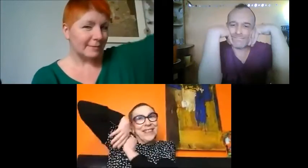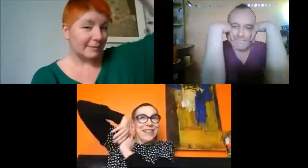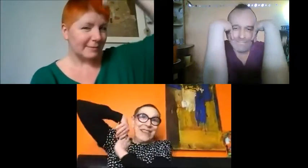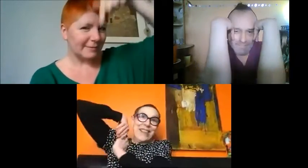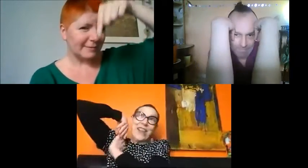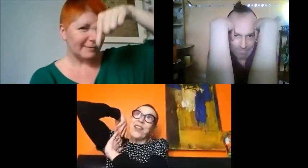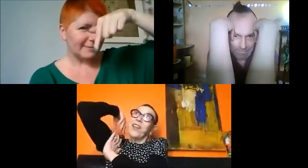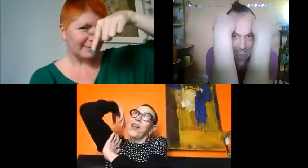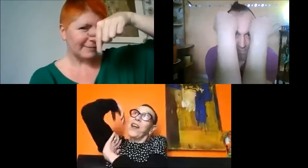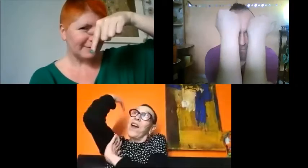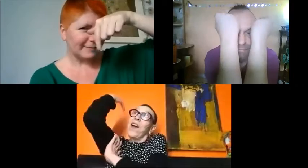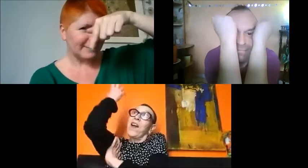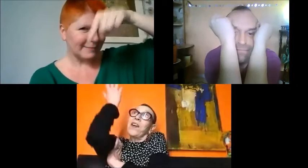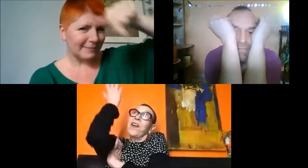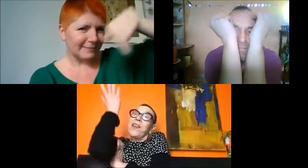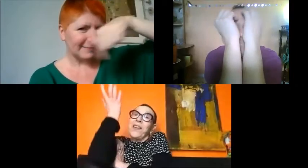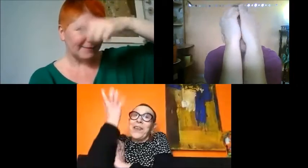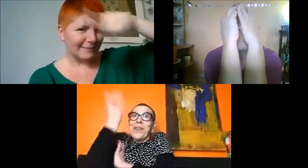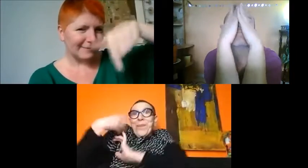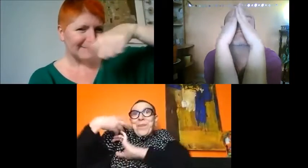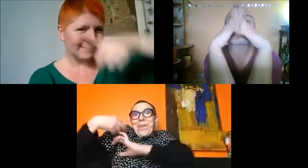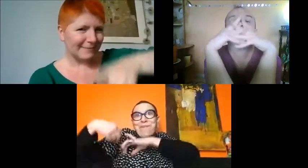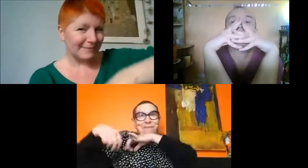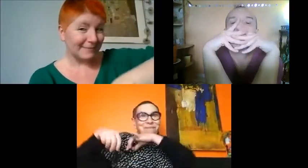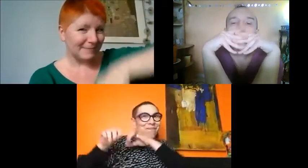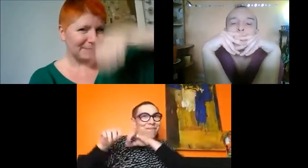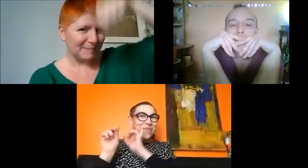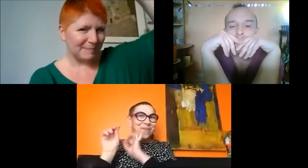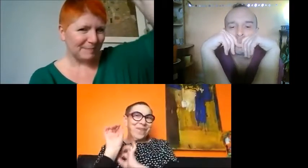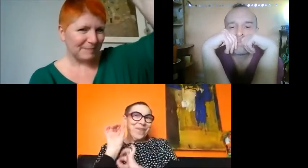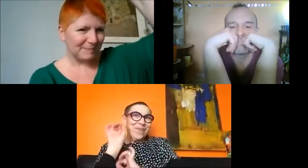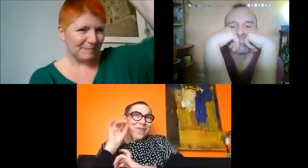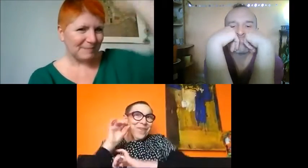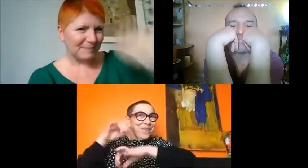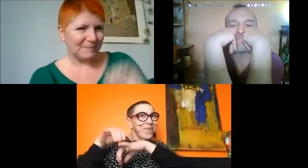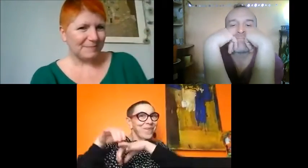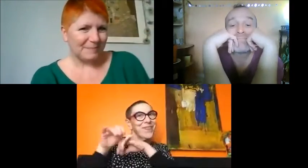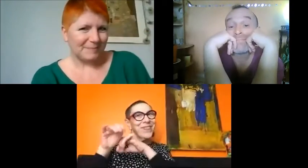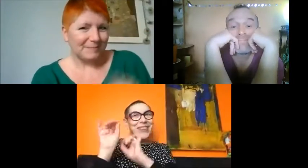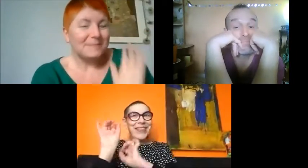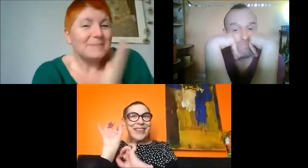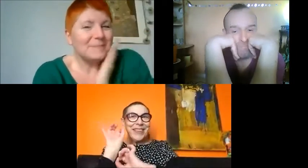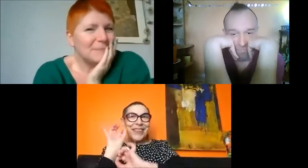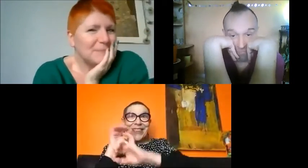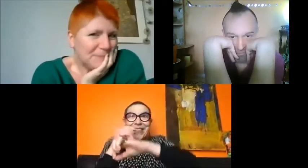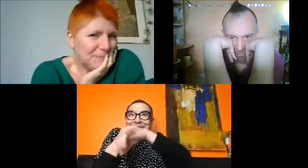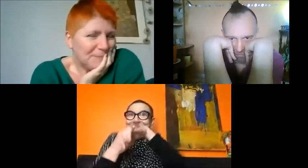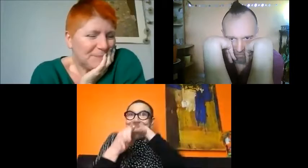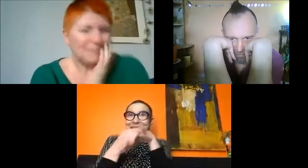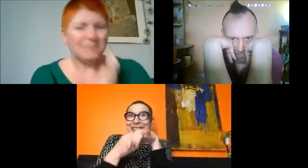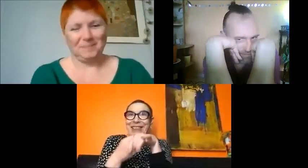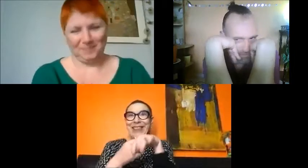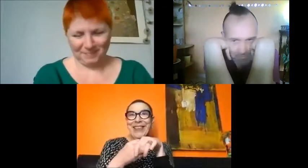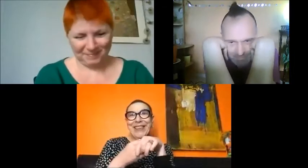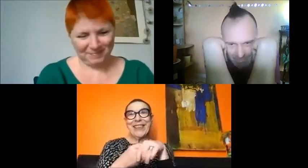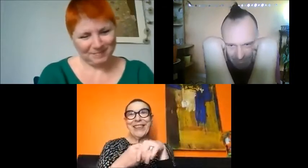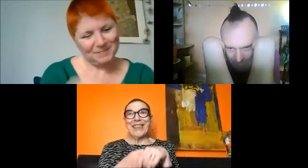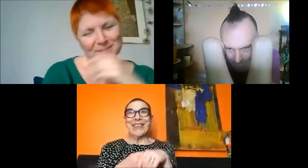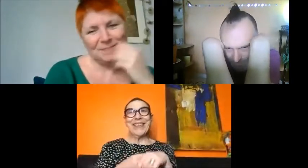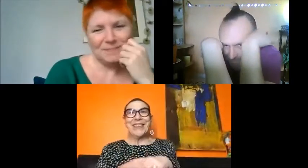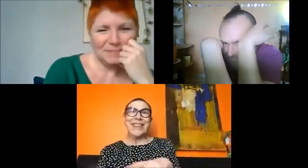me fais gonfler la mouflette, je me fais donner le picotin, je me fais laminer les